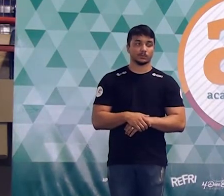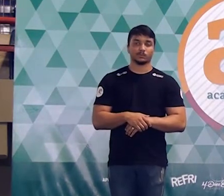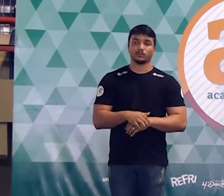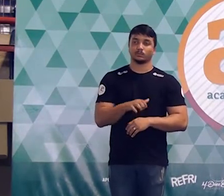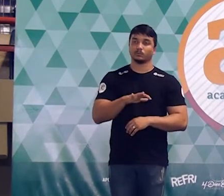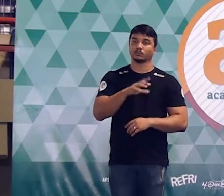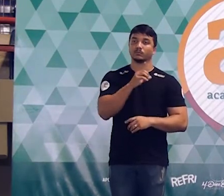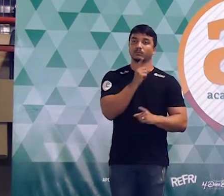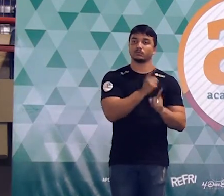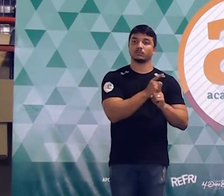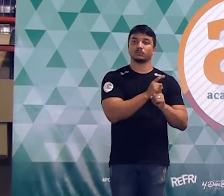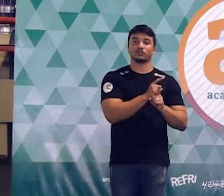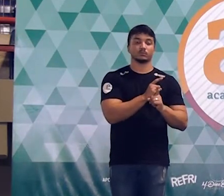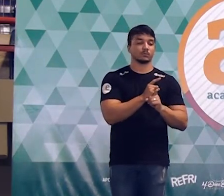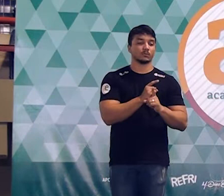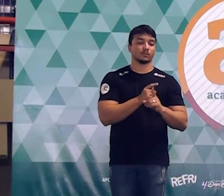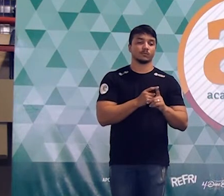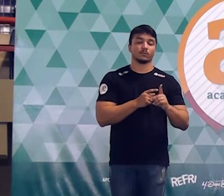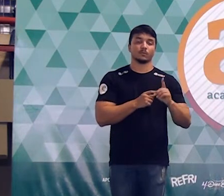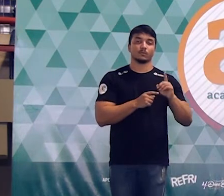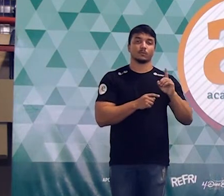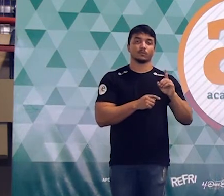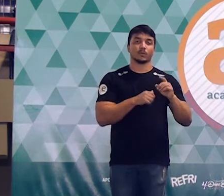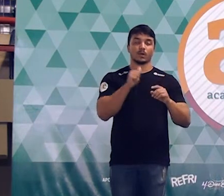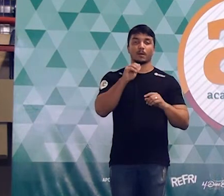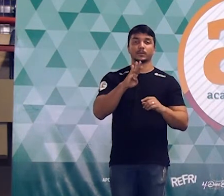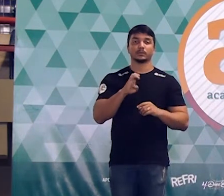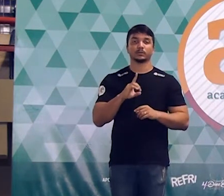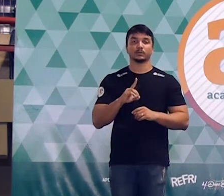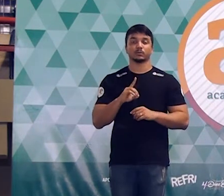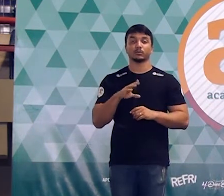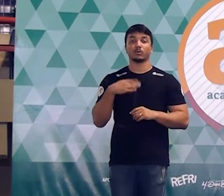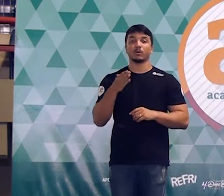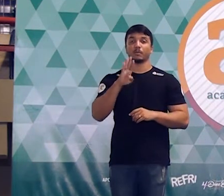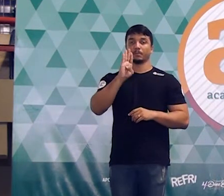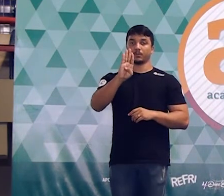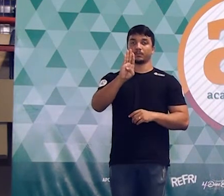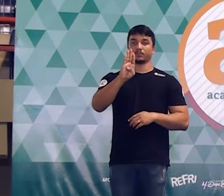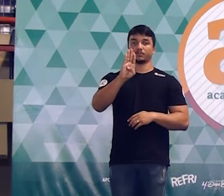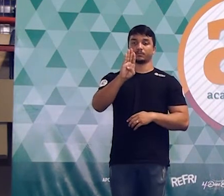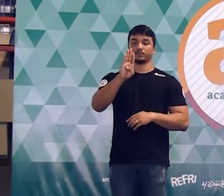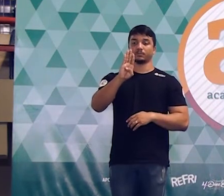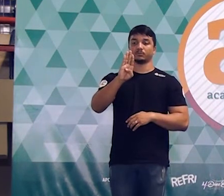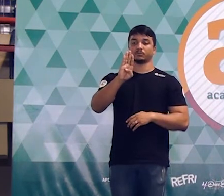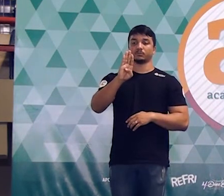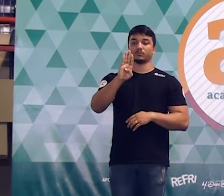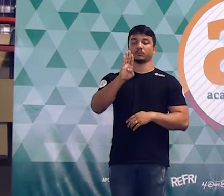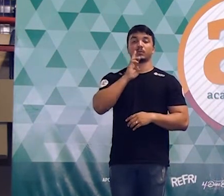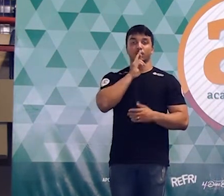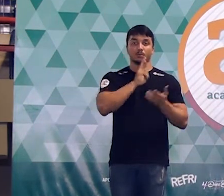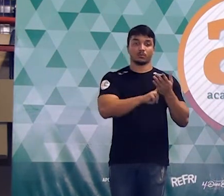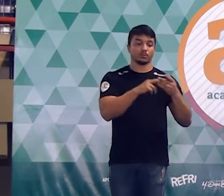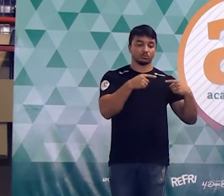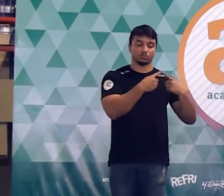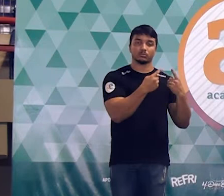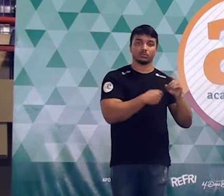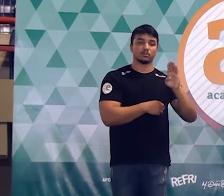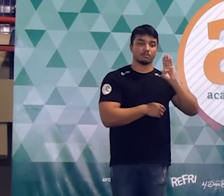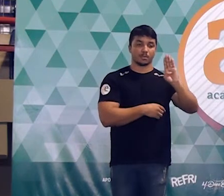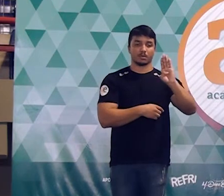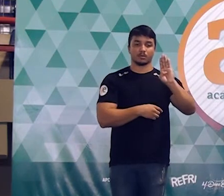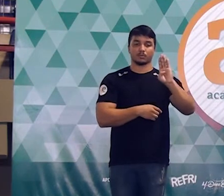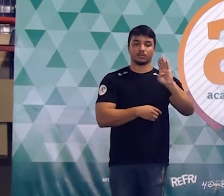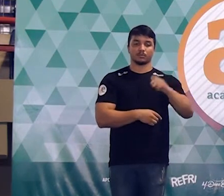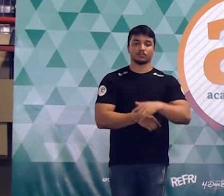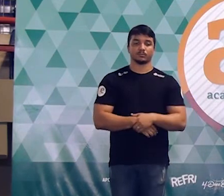Qual item? O item B de bola. Então a resposta da questão item B de